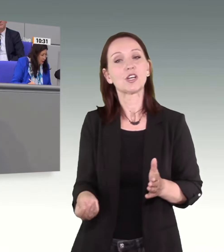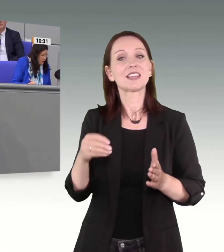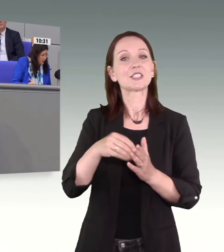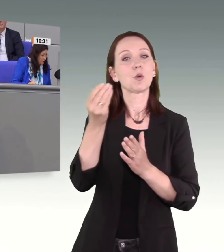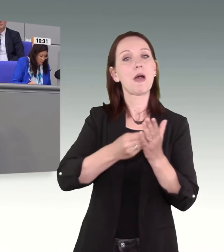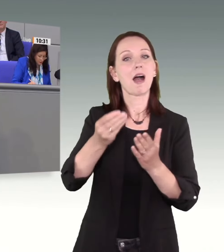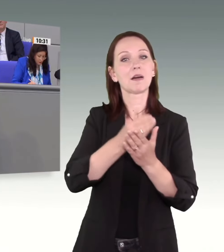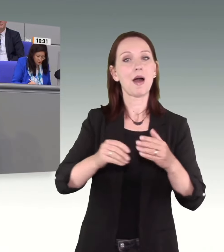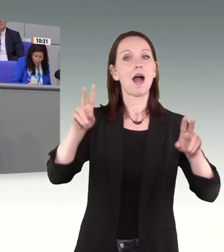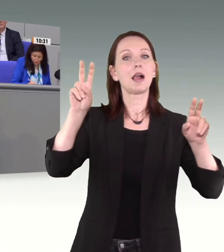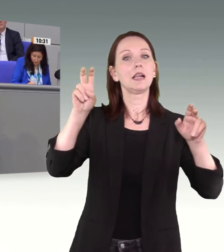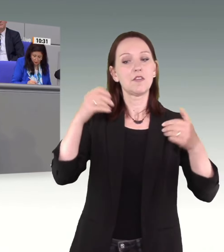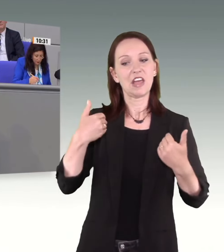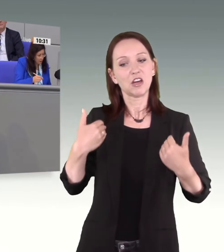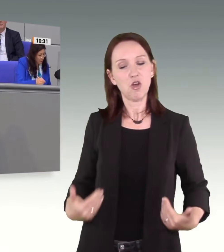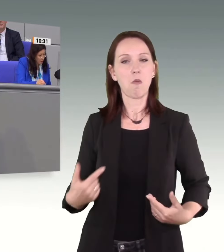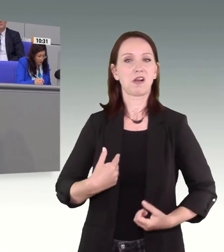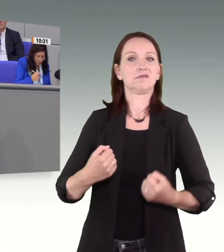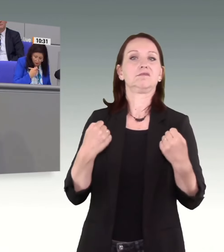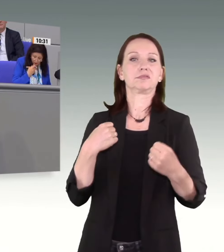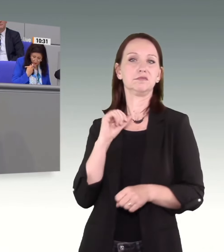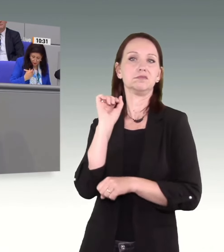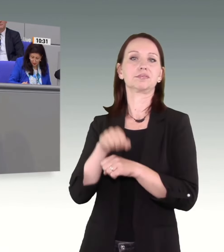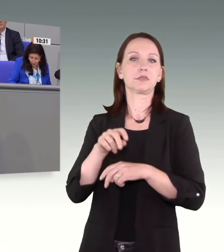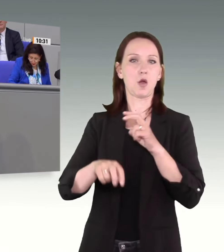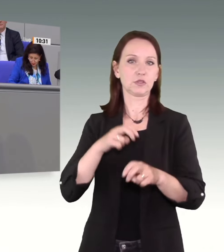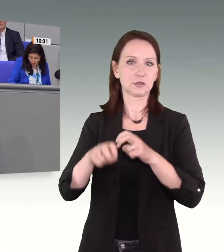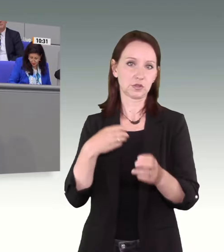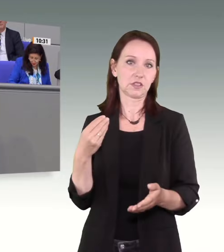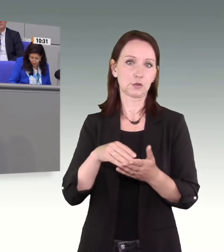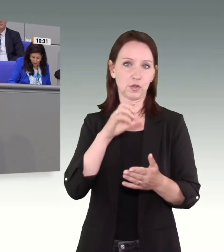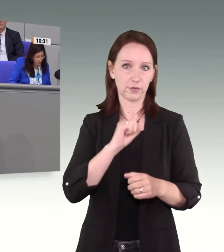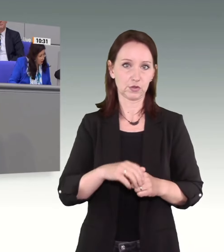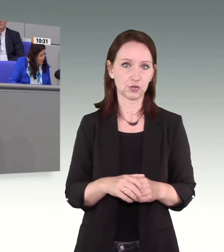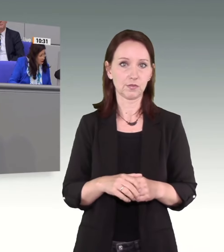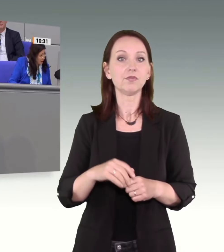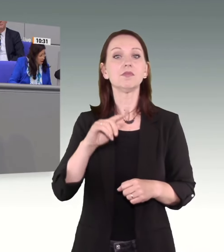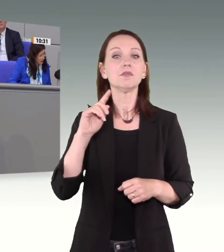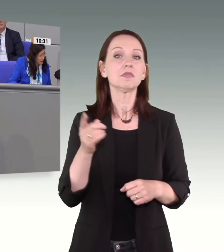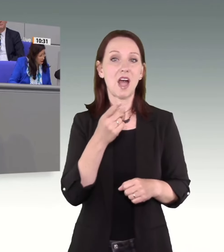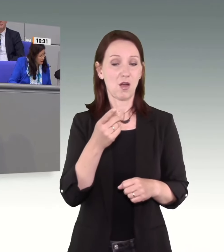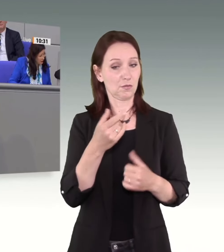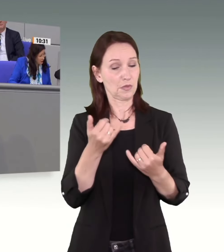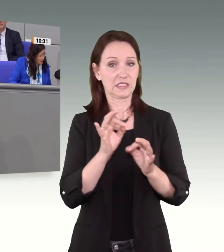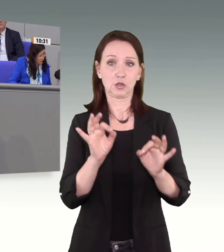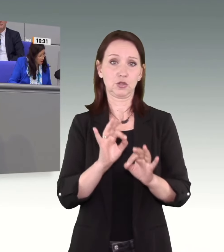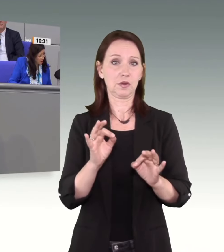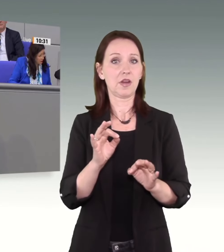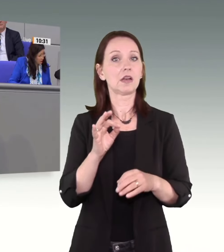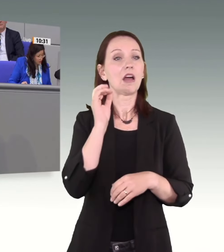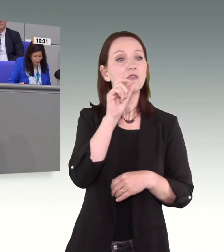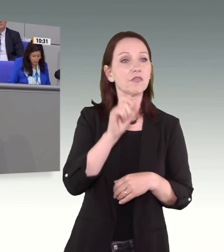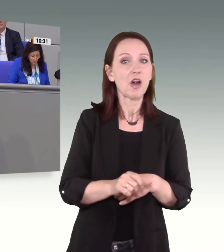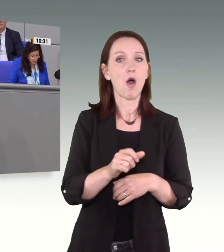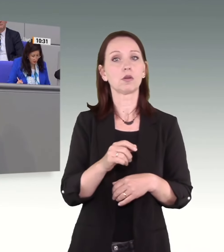Damit treten wir insbesondere dem Missstand entgegen, dass Tötungen von Frauen oder Kleinkindern vielfach gerade nicht